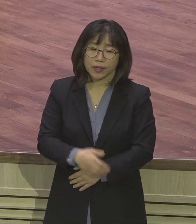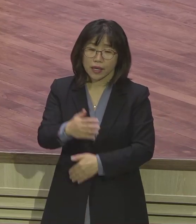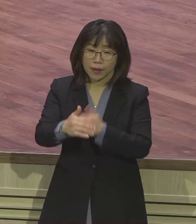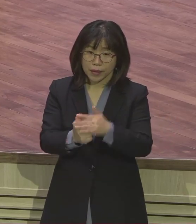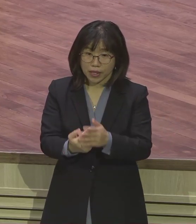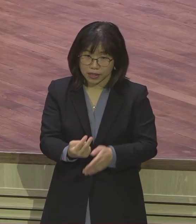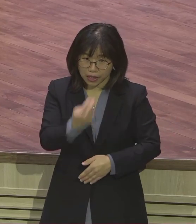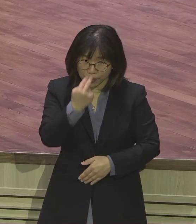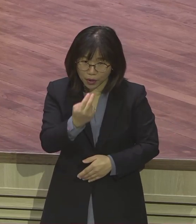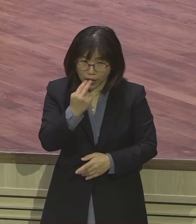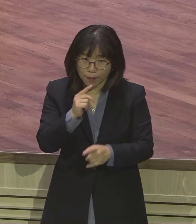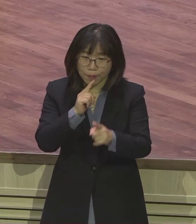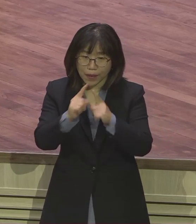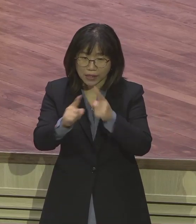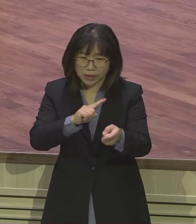밝히는 삶을 사는 사람.